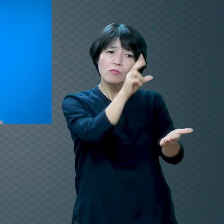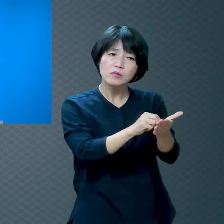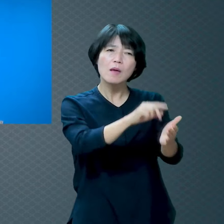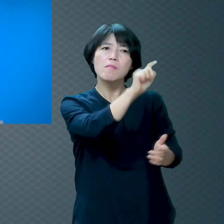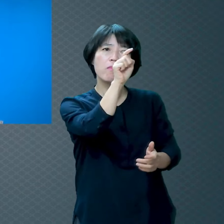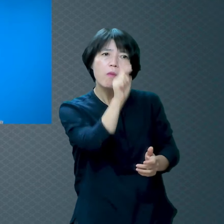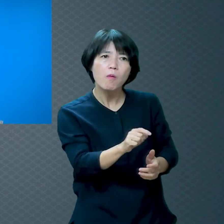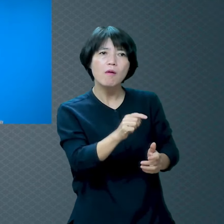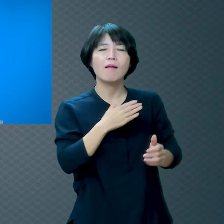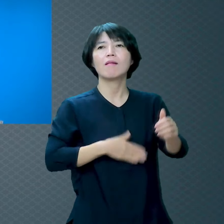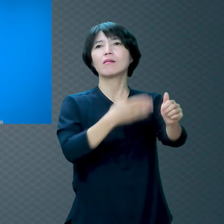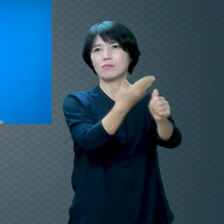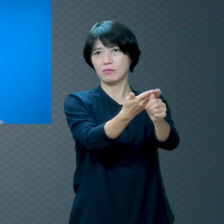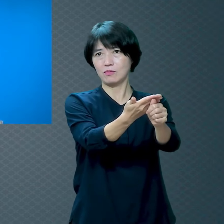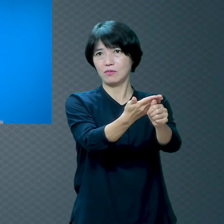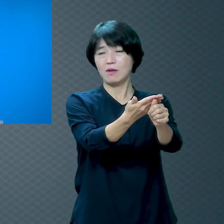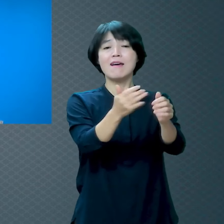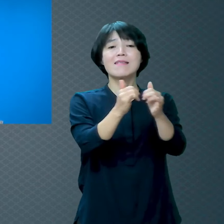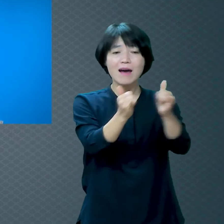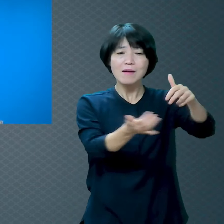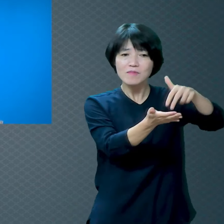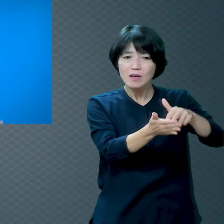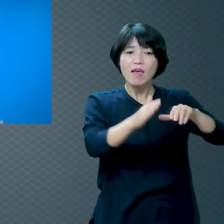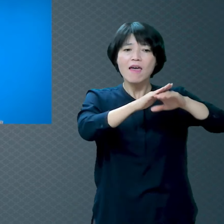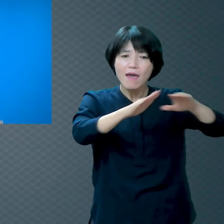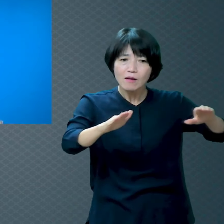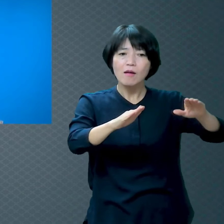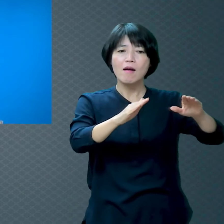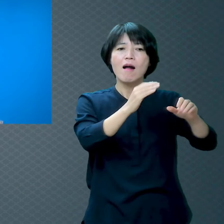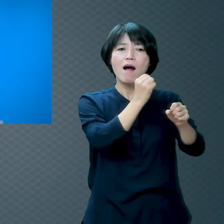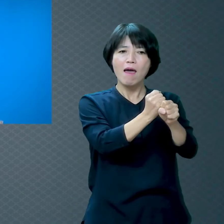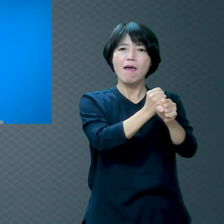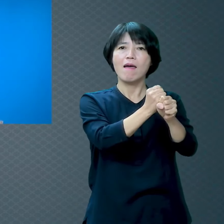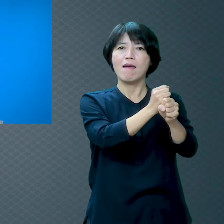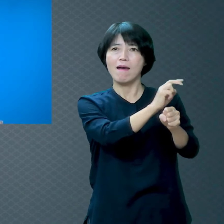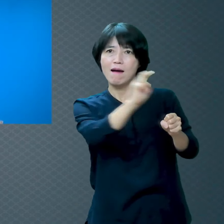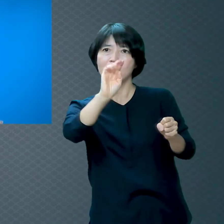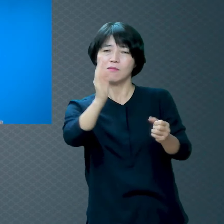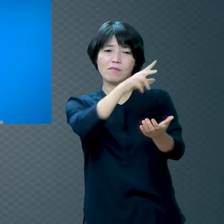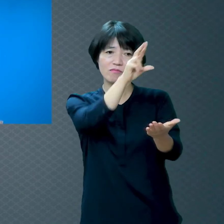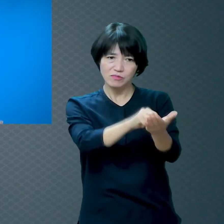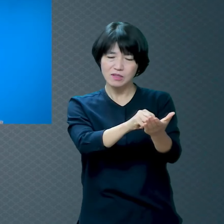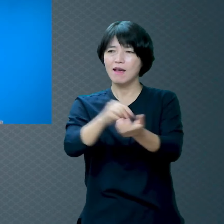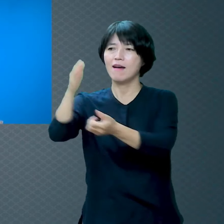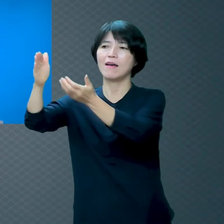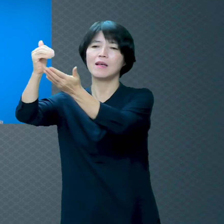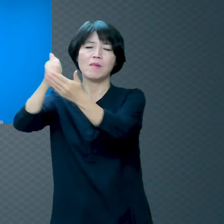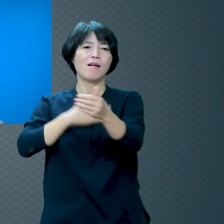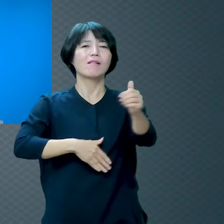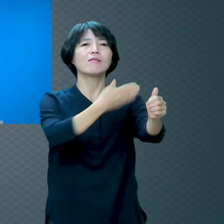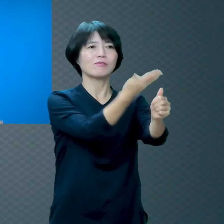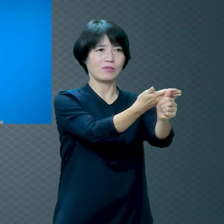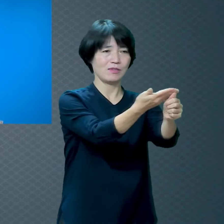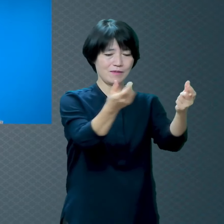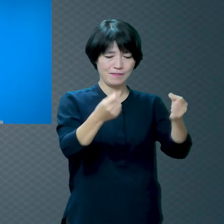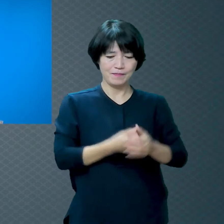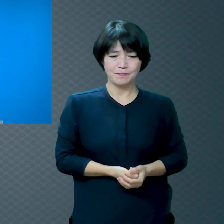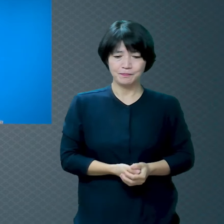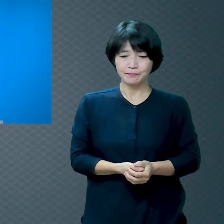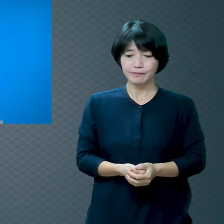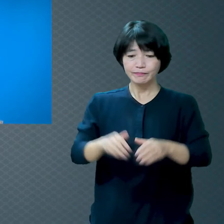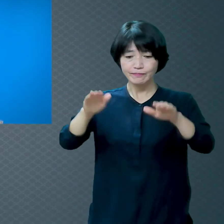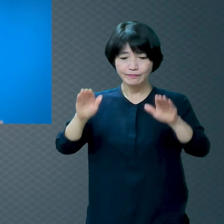문제가 있구나 이거 해결해야 천국 가는구나 그걸 알려주시는 겁니다 자 오늘